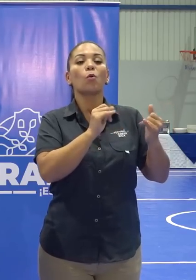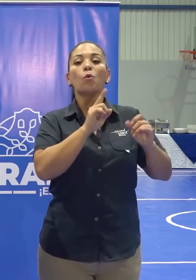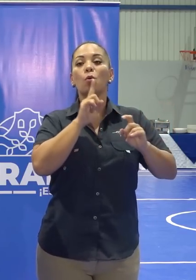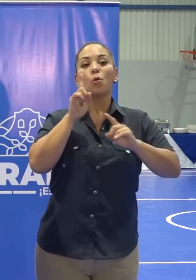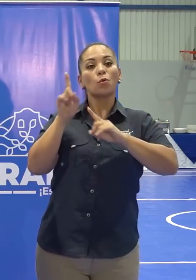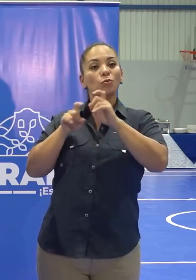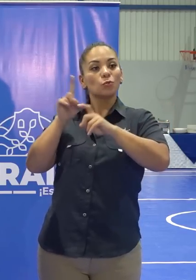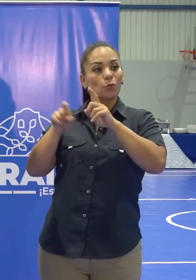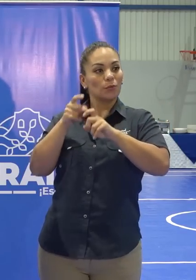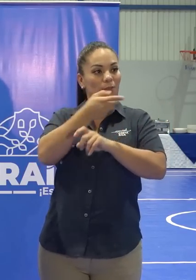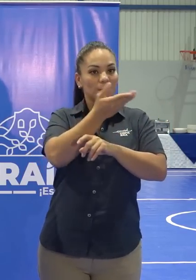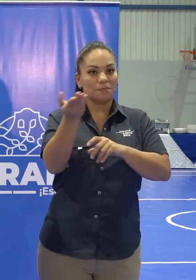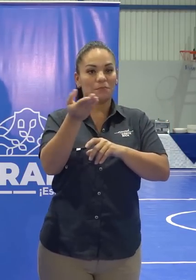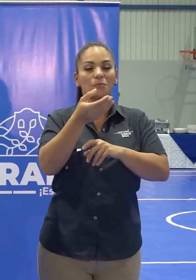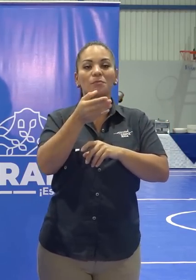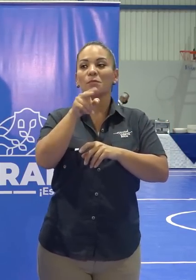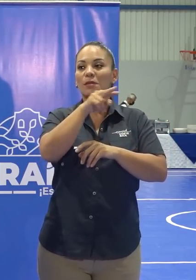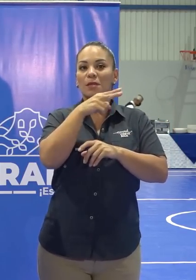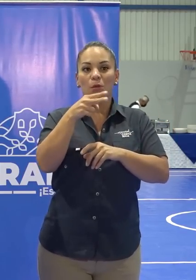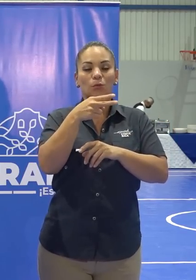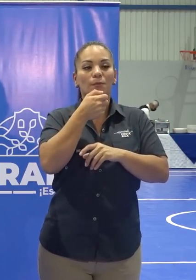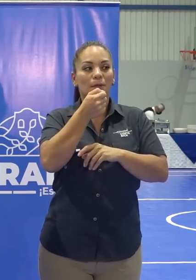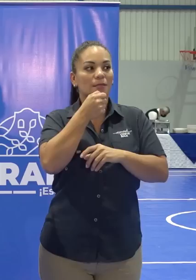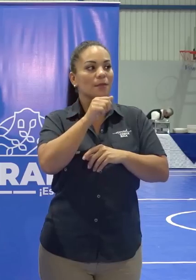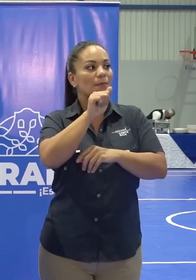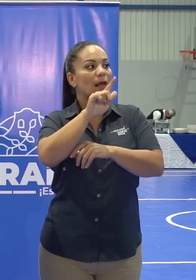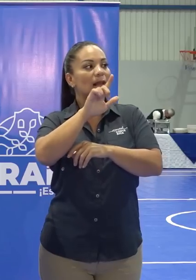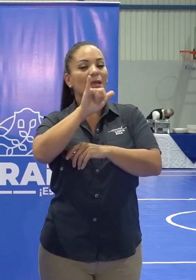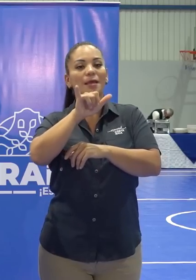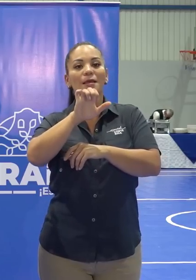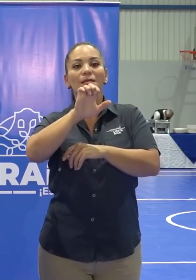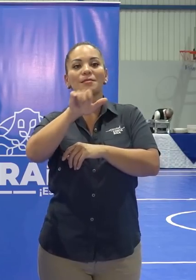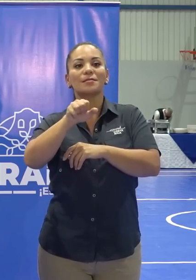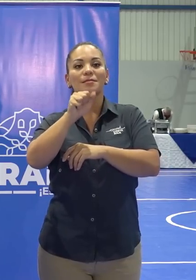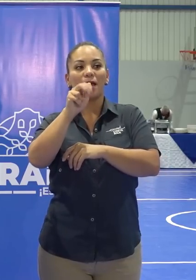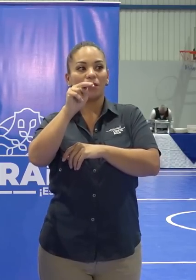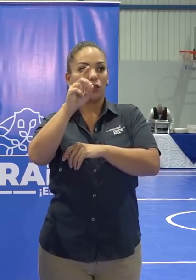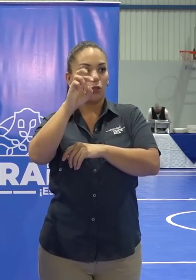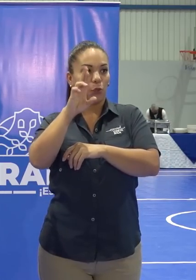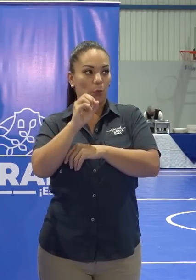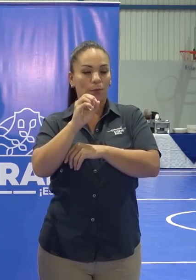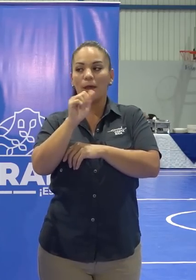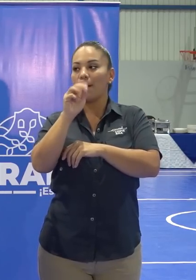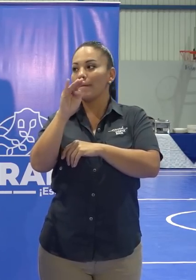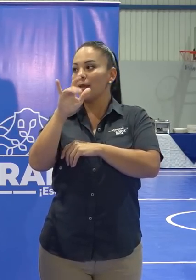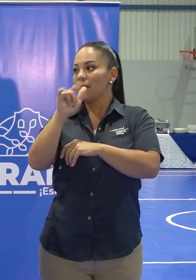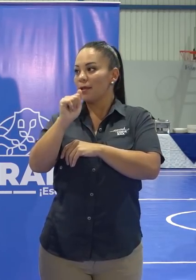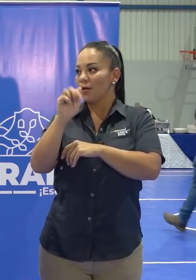los colegas de la prensa. Tenemos a Alessandro Solís del medio ameliarrueda.com.